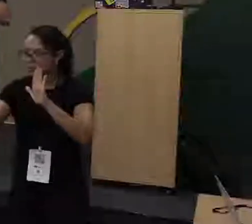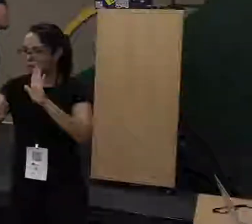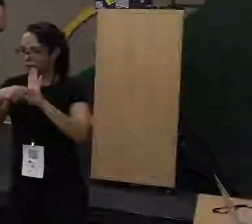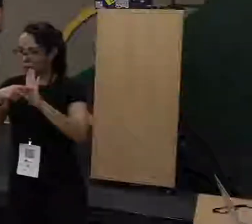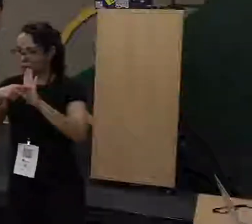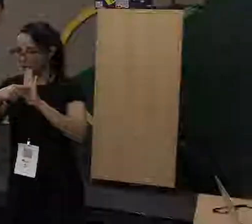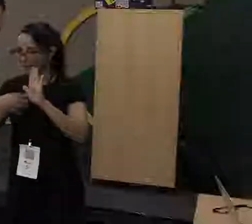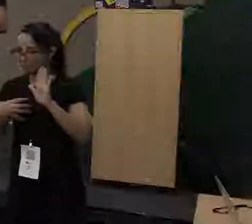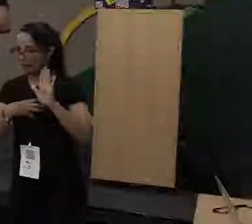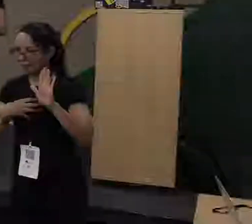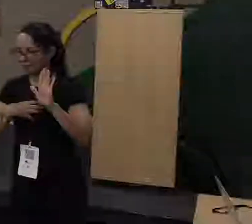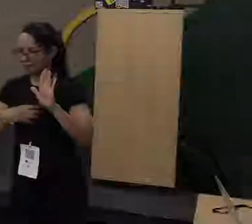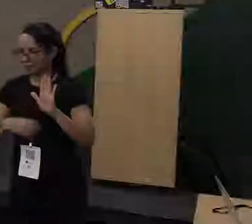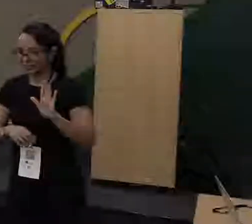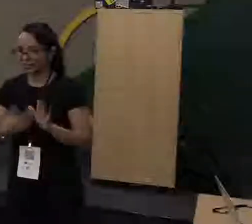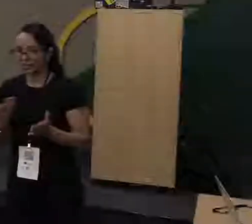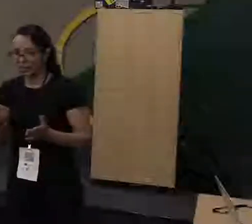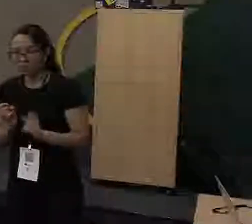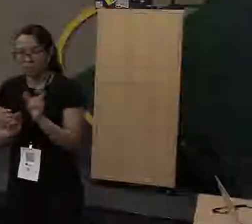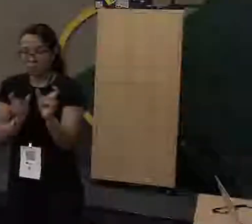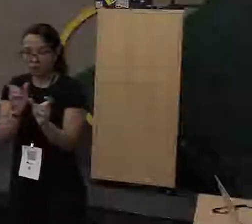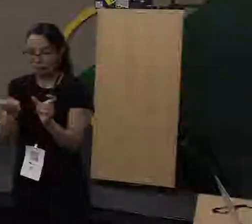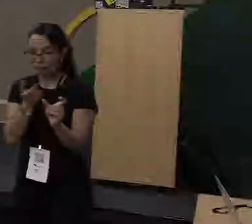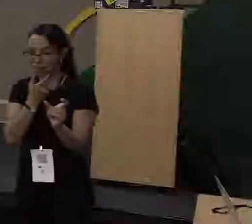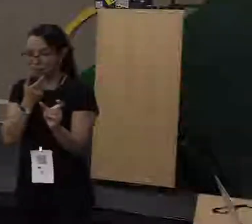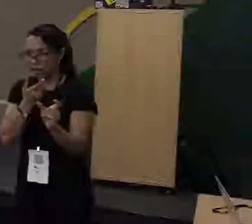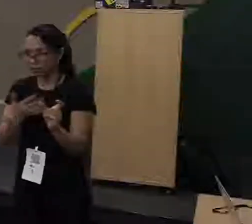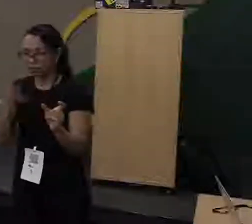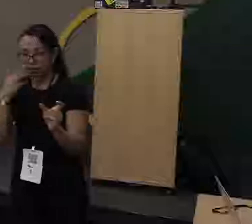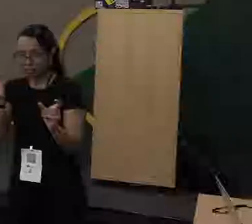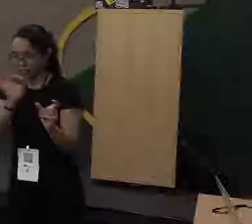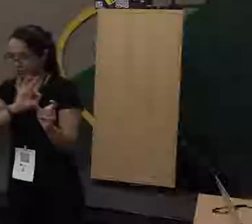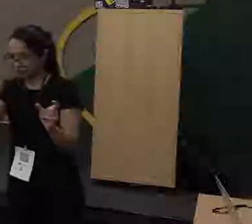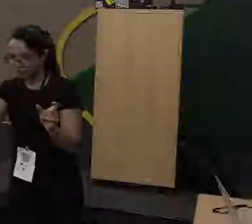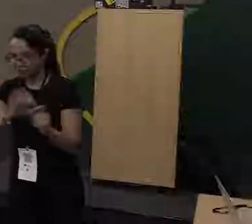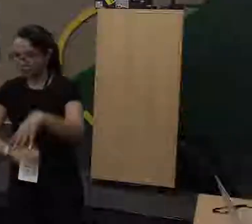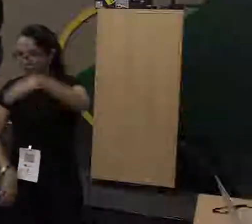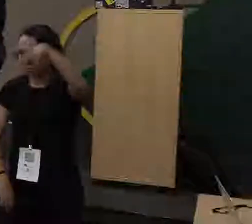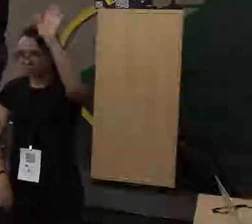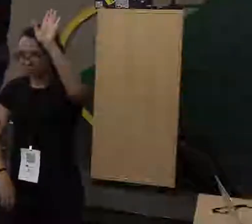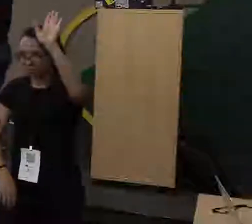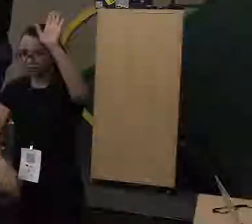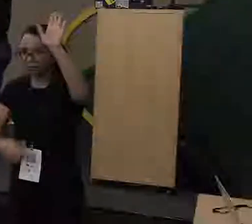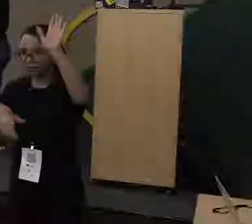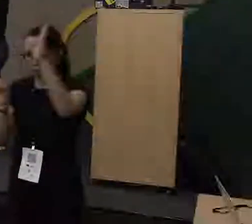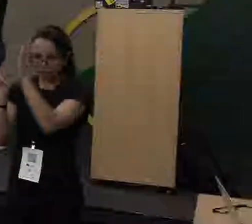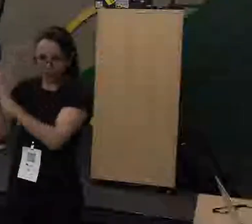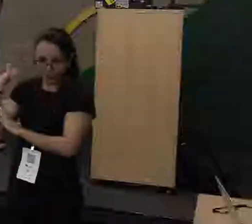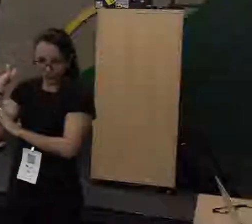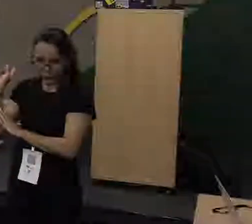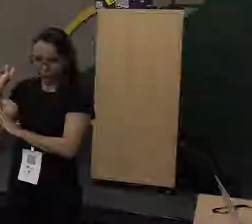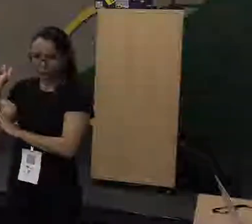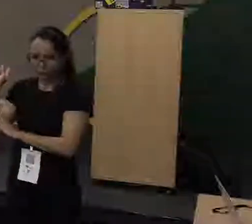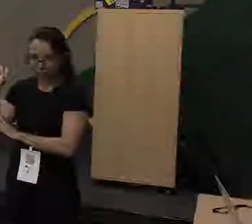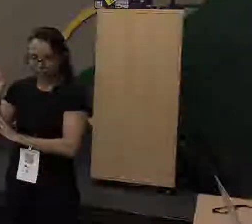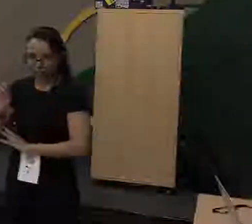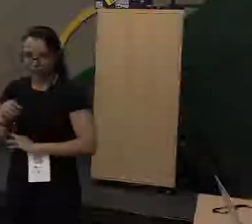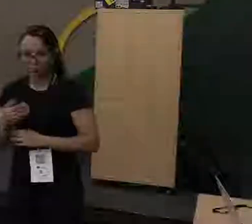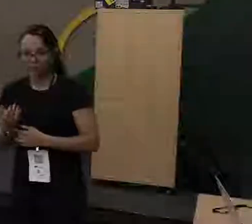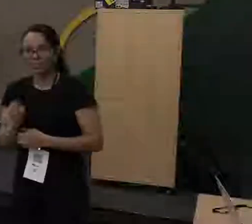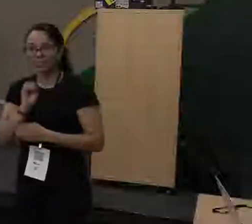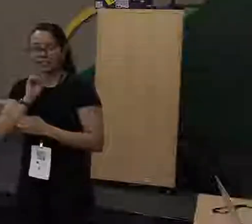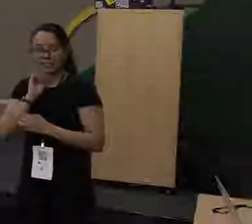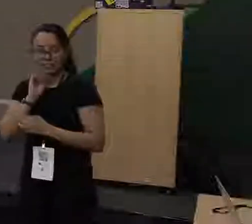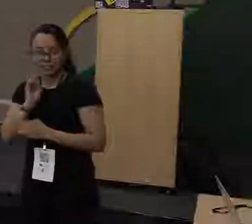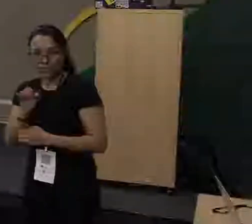levantem a mão e perguntem, tá bom? Tipo um barril ou alguma coisa assim, porque não existe a novela da Globo ainda, então